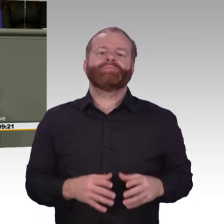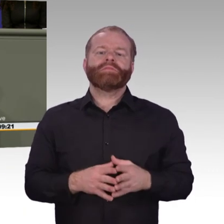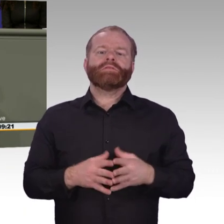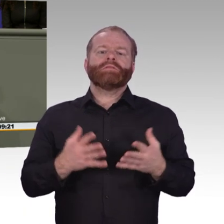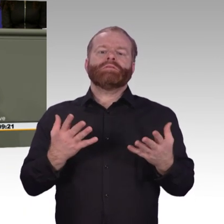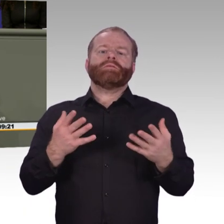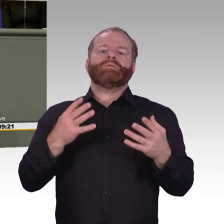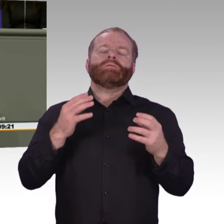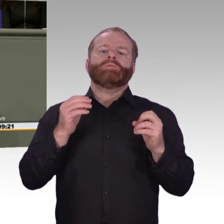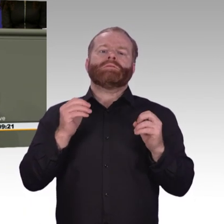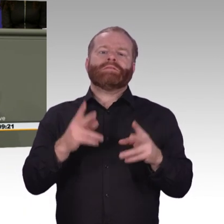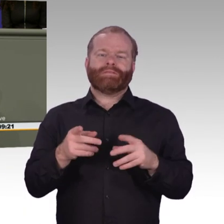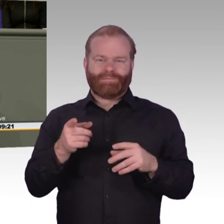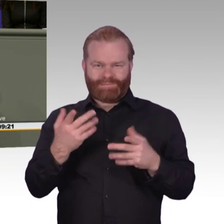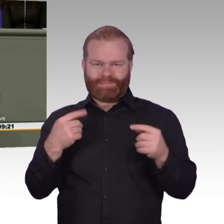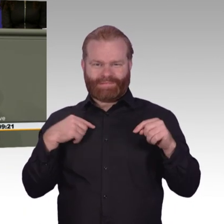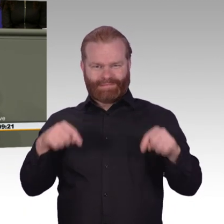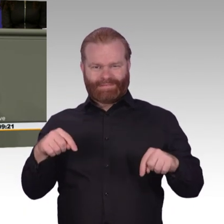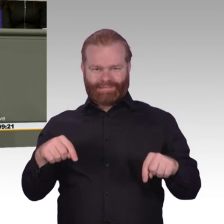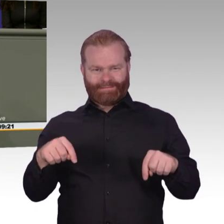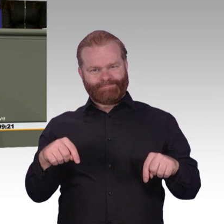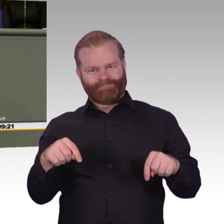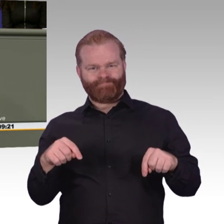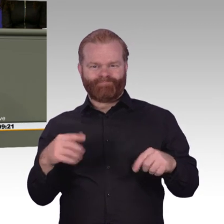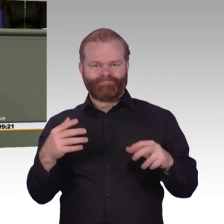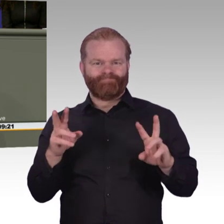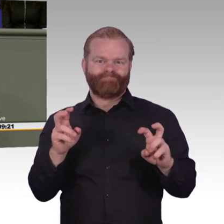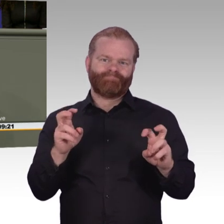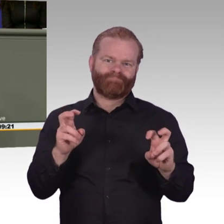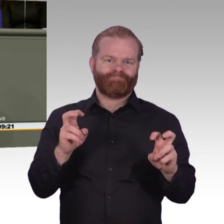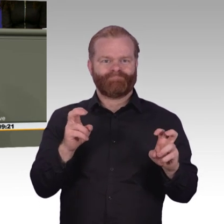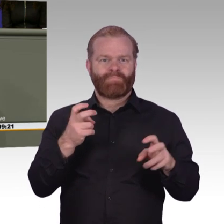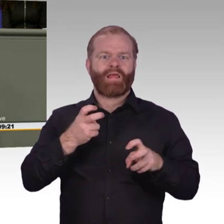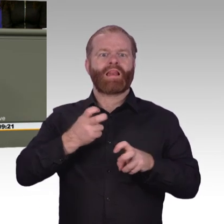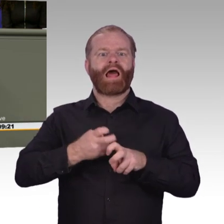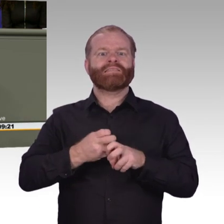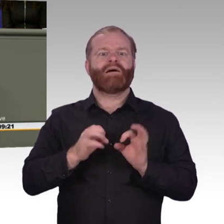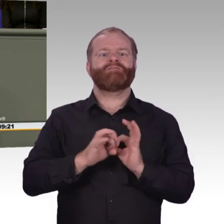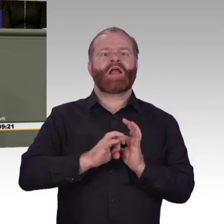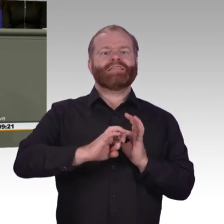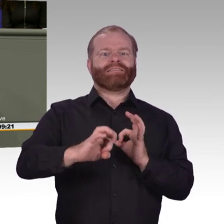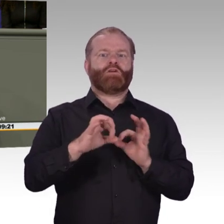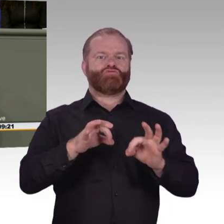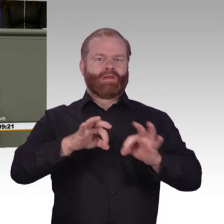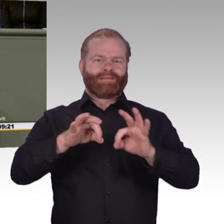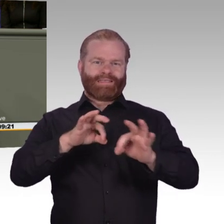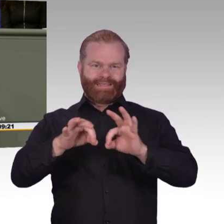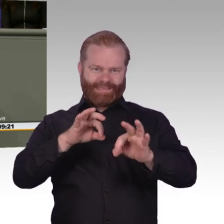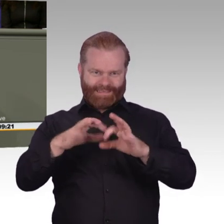Wir kommen da auch voran. Und natürlich, Sie haben ja, ich habe das ja selber auch gesagt, wir müssen im Infrastrukturbereich auch besser werden. Und was